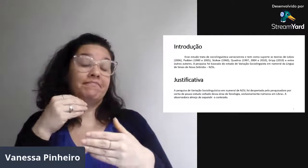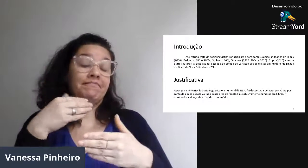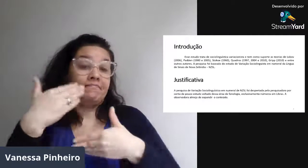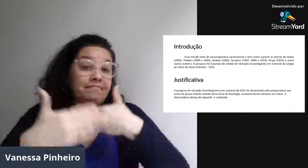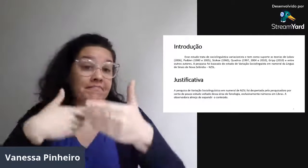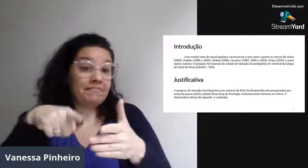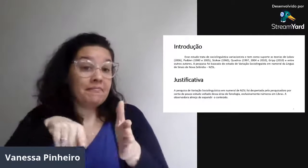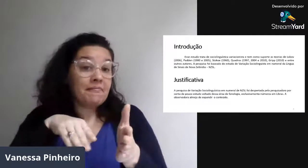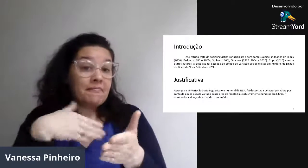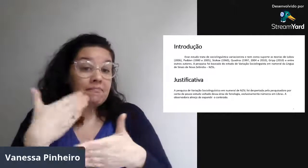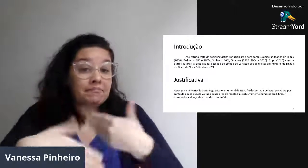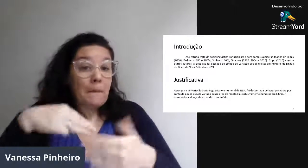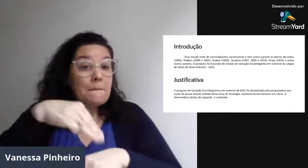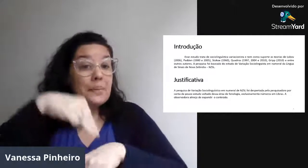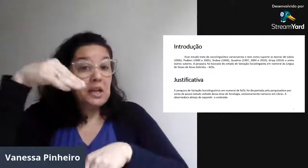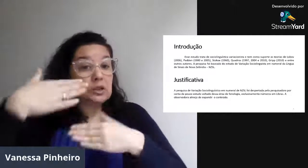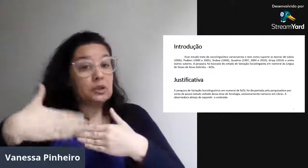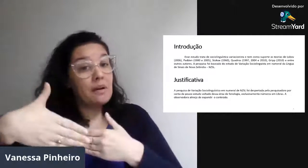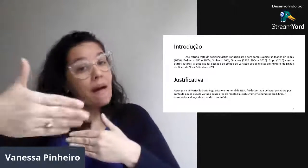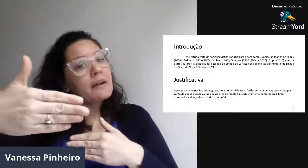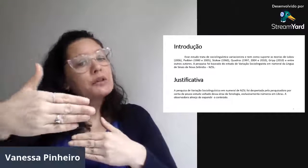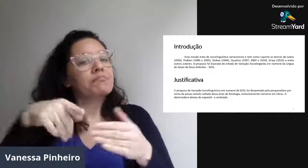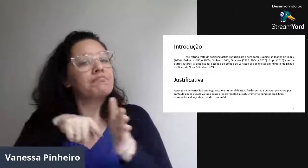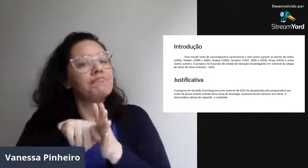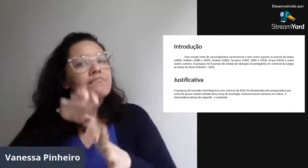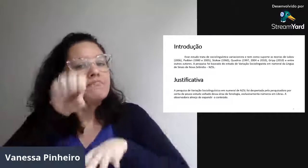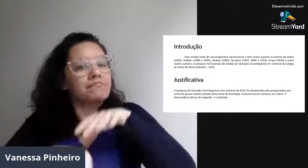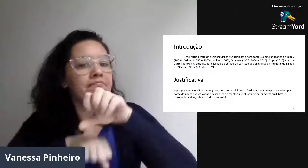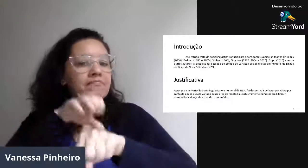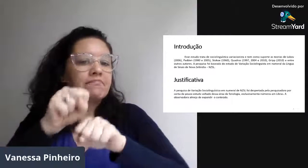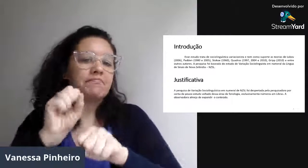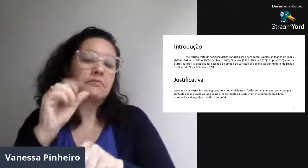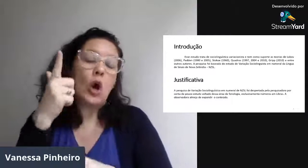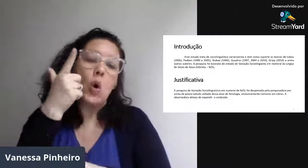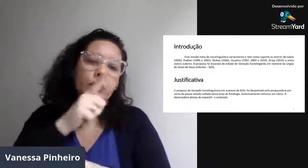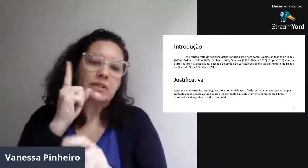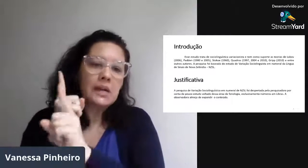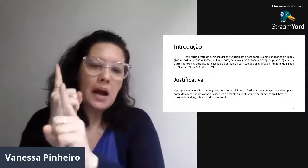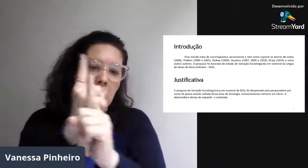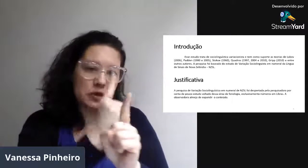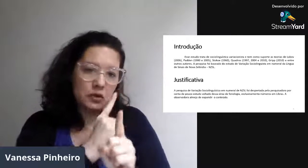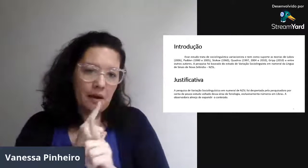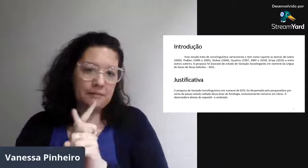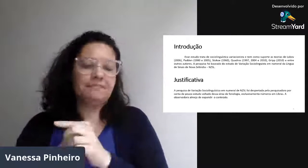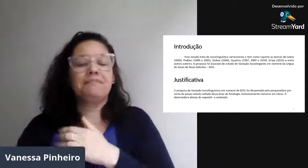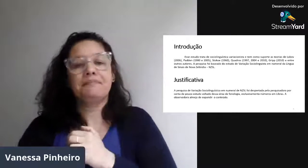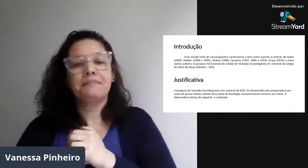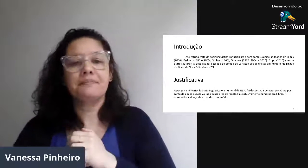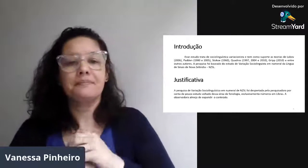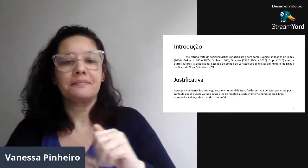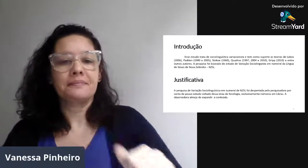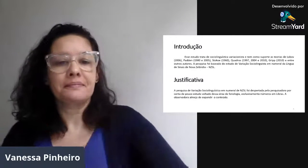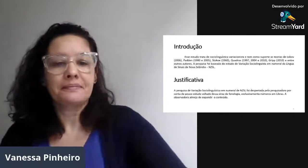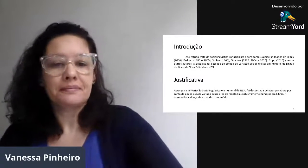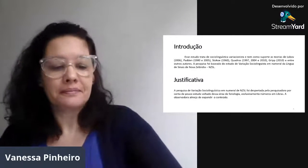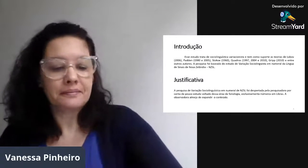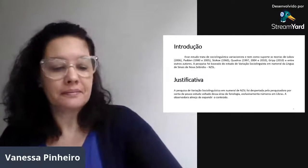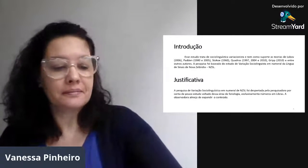Então, eu fui testando para o mestrado continuar, então, e buscando mais